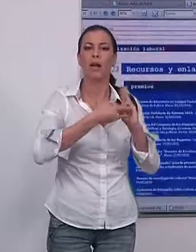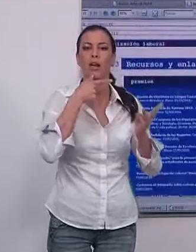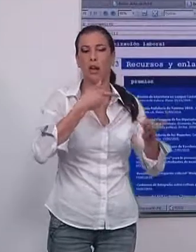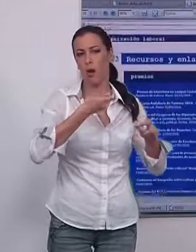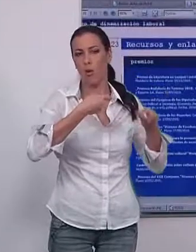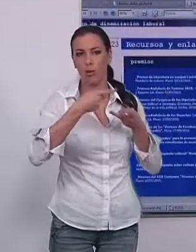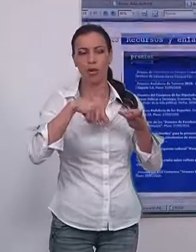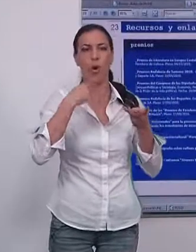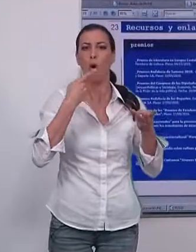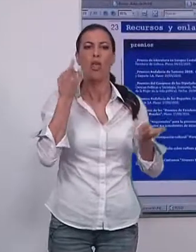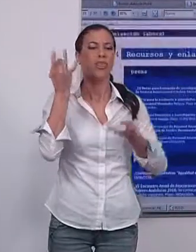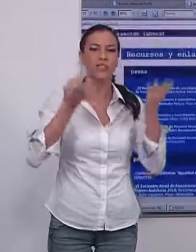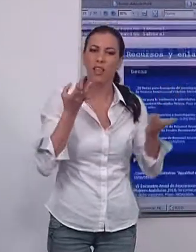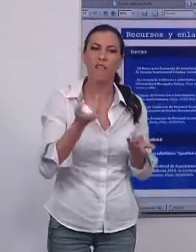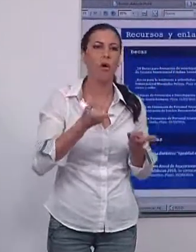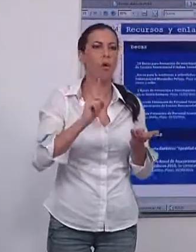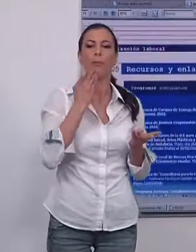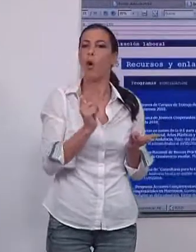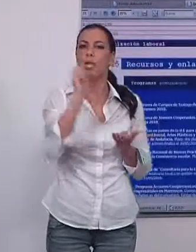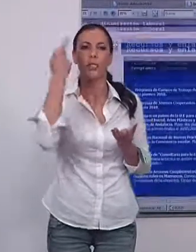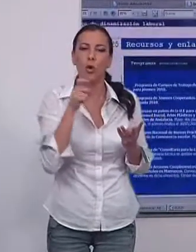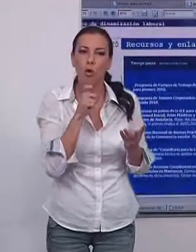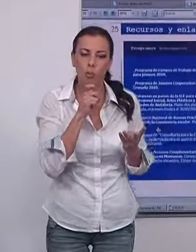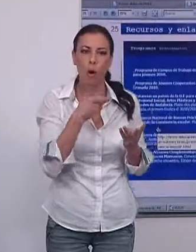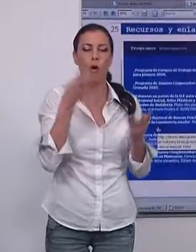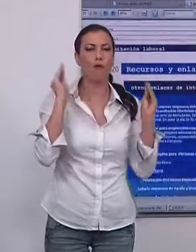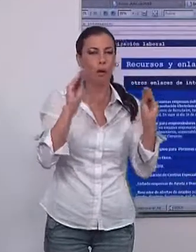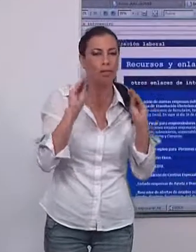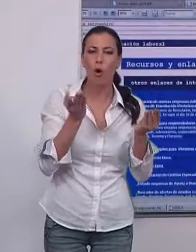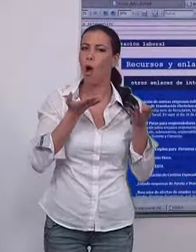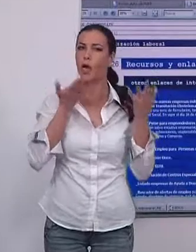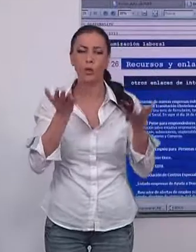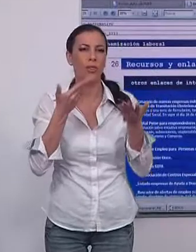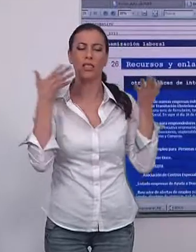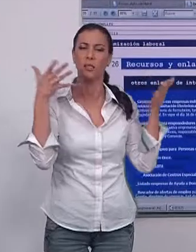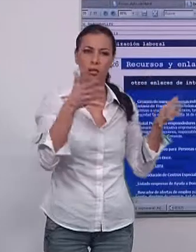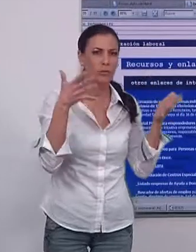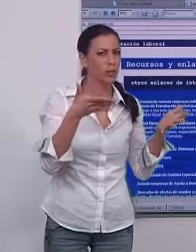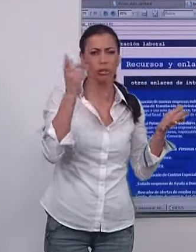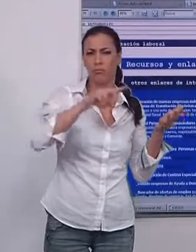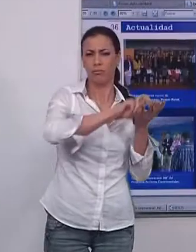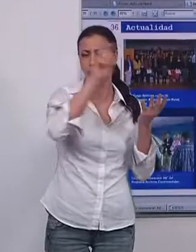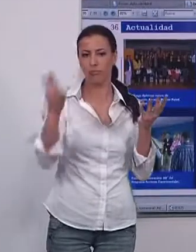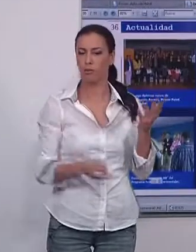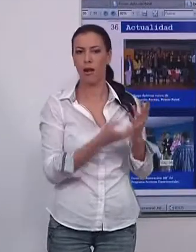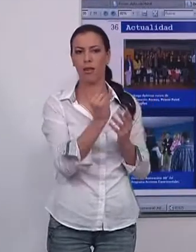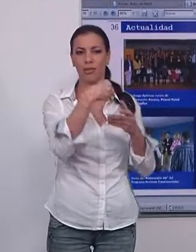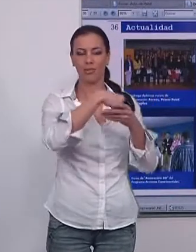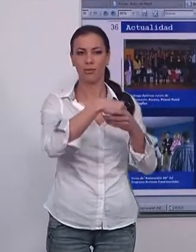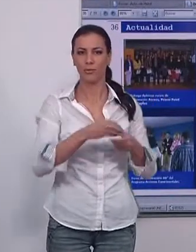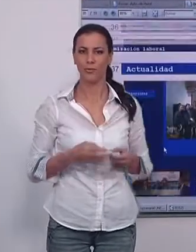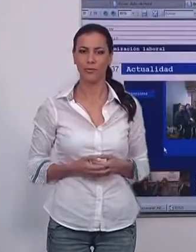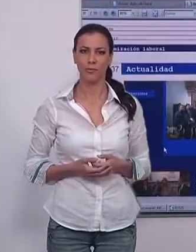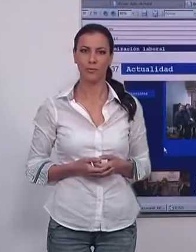planes de negocios, incentivos, casos de éxito, formación, ayudas, asesoramiento y un largo etc.